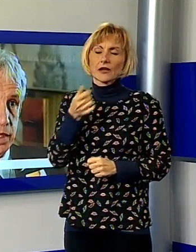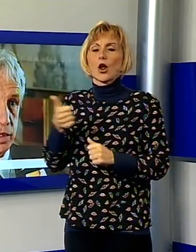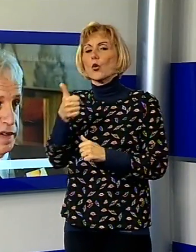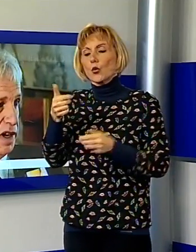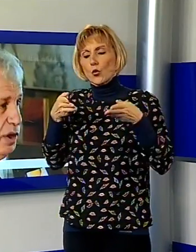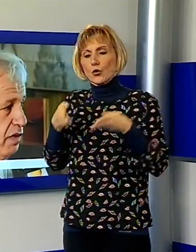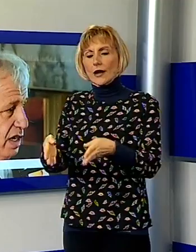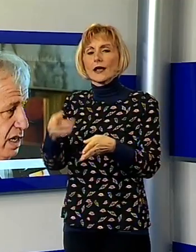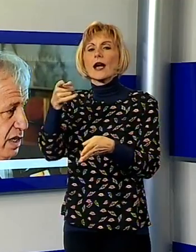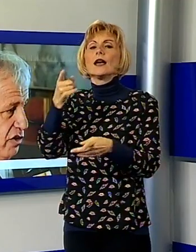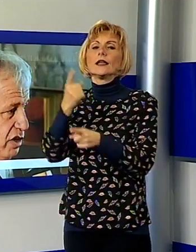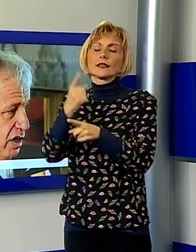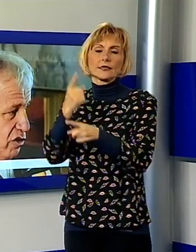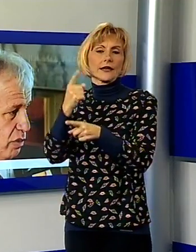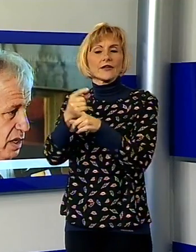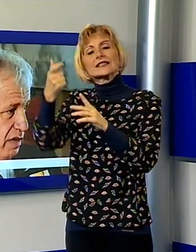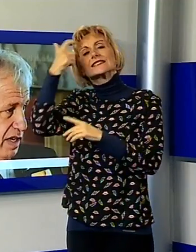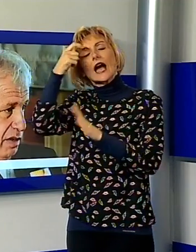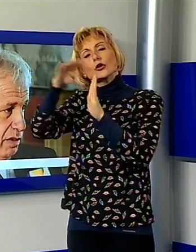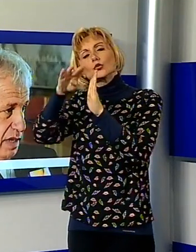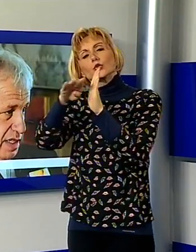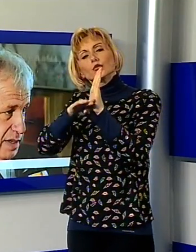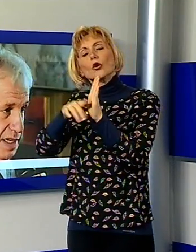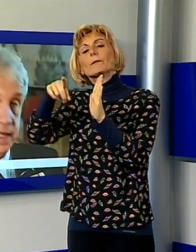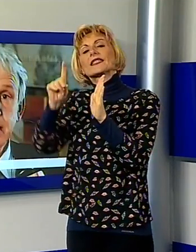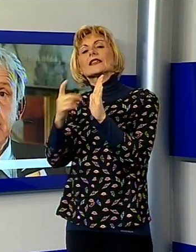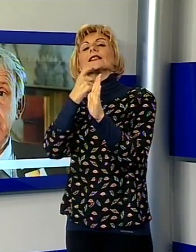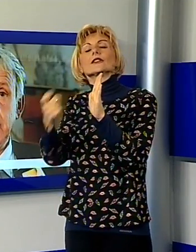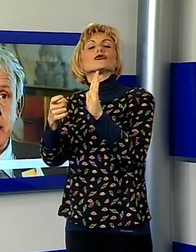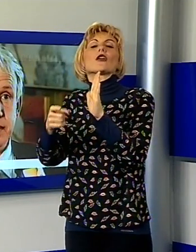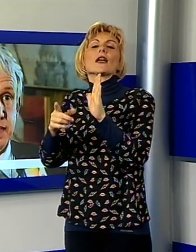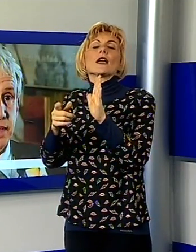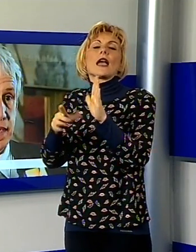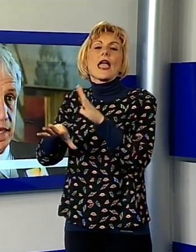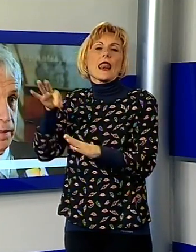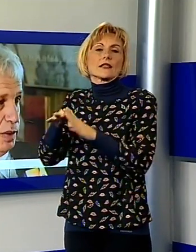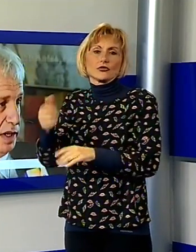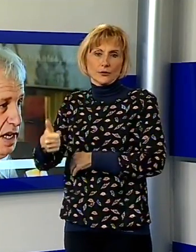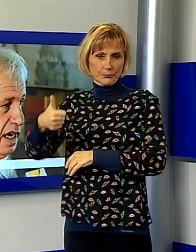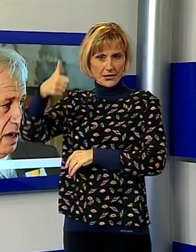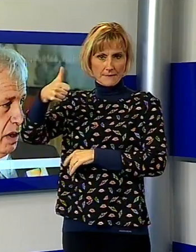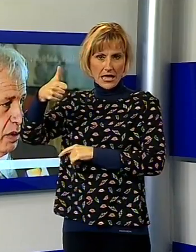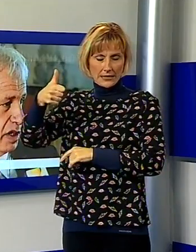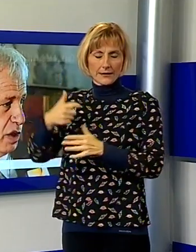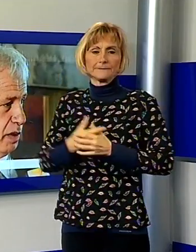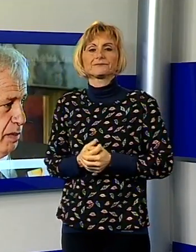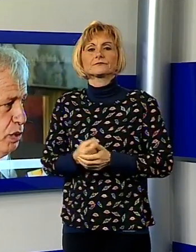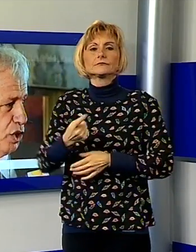dallo statuto del Partito Democratico, quella delle primarie, nel quale chiameremo i nostri elettori,